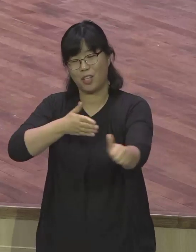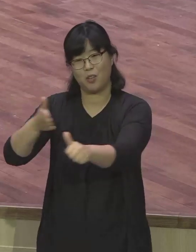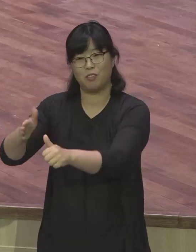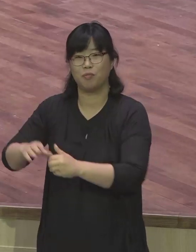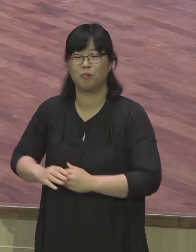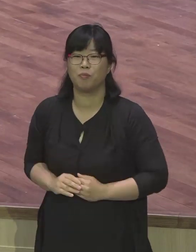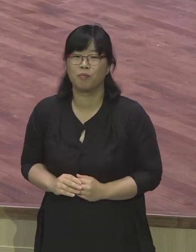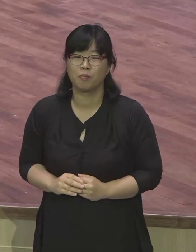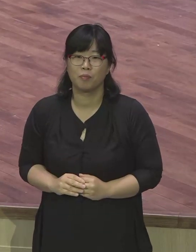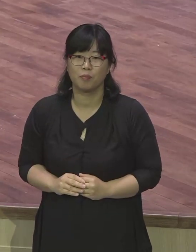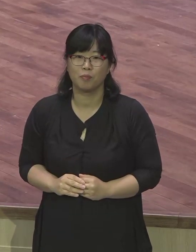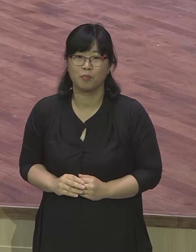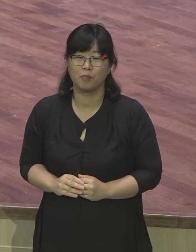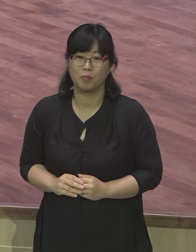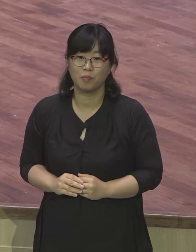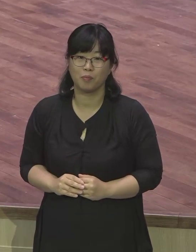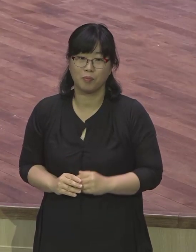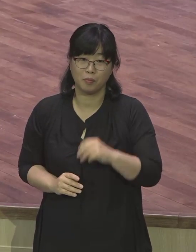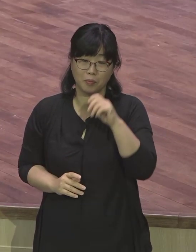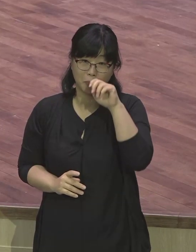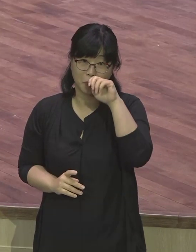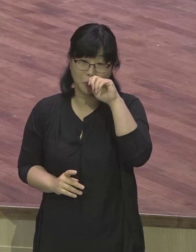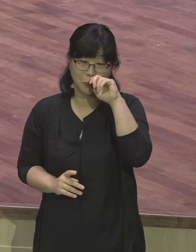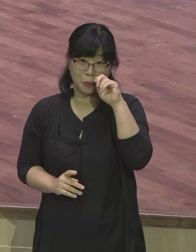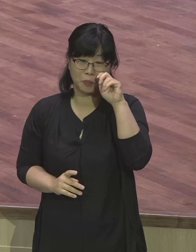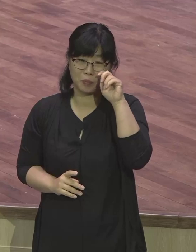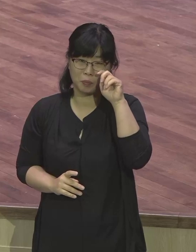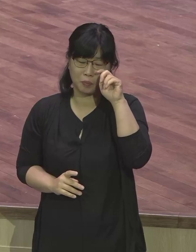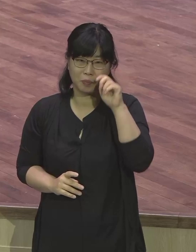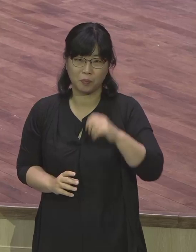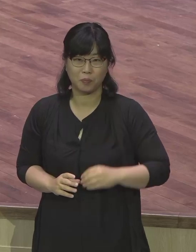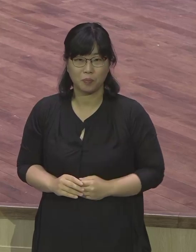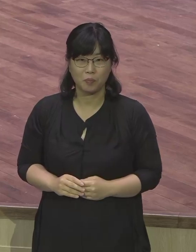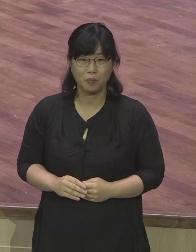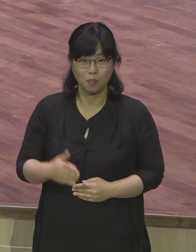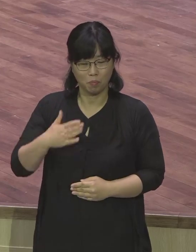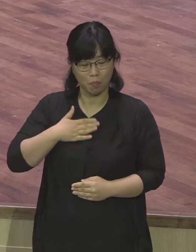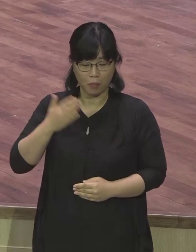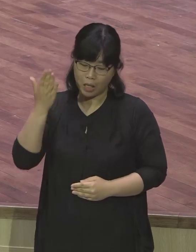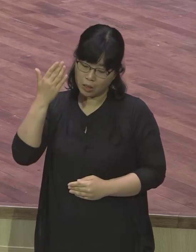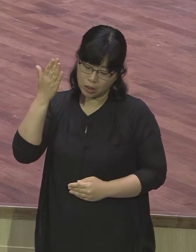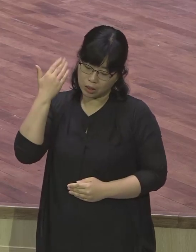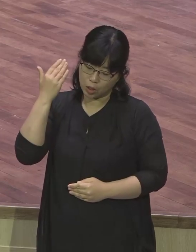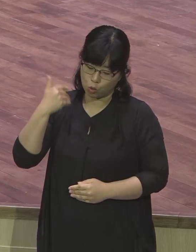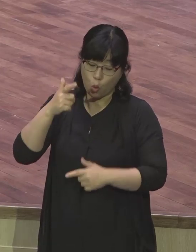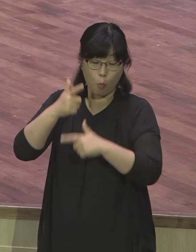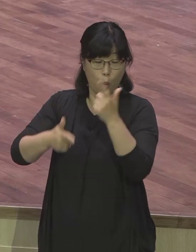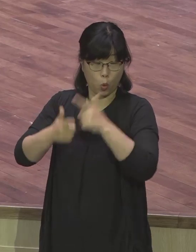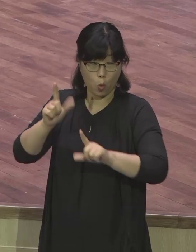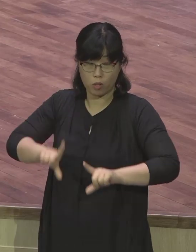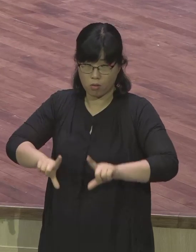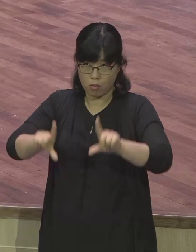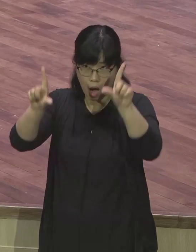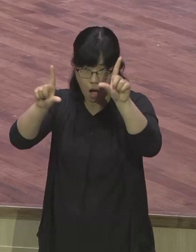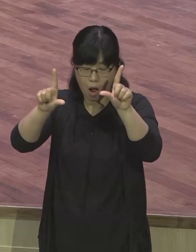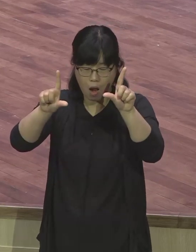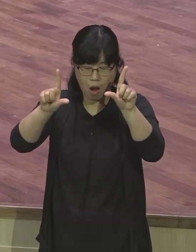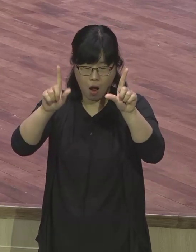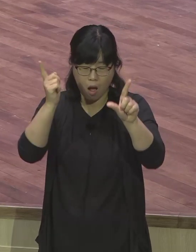지난주 목요일에 제가 금요기도의 말씀을 전해야 된다는 연락을 받게 되었습니다 처음에는 제가